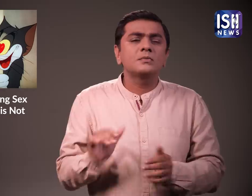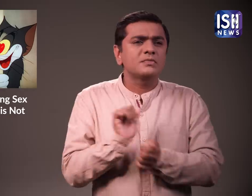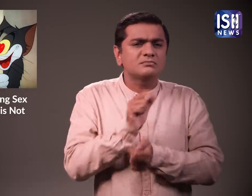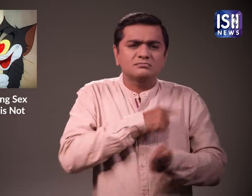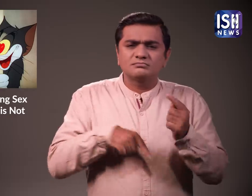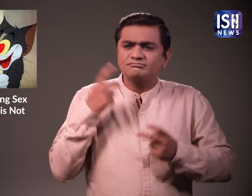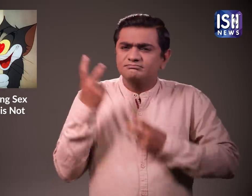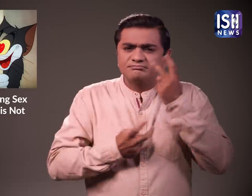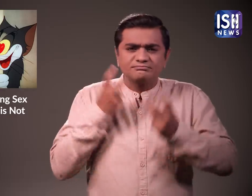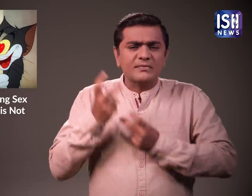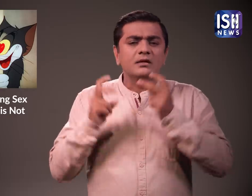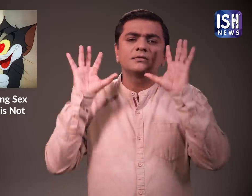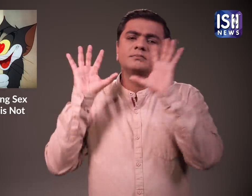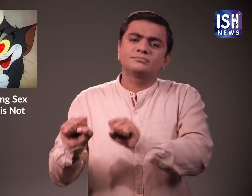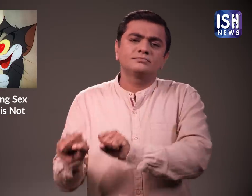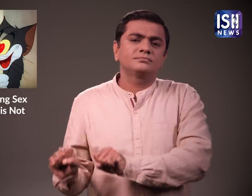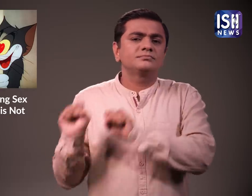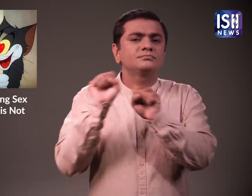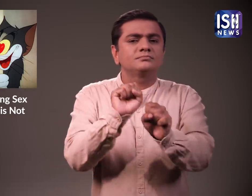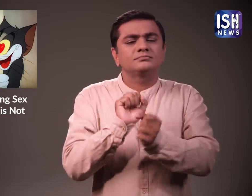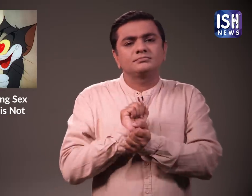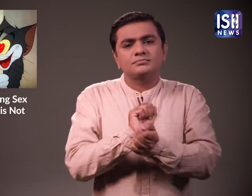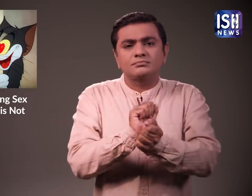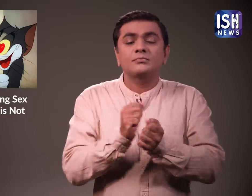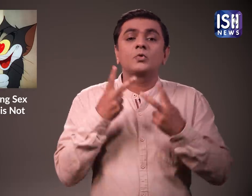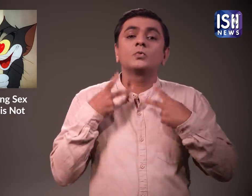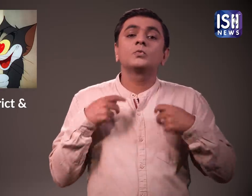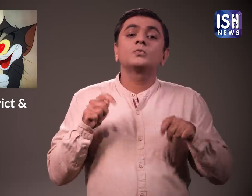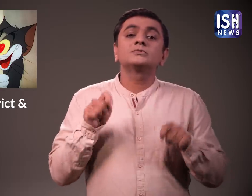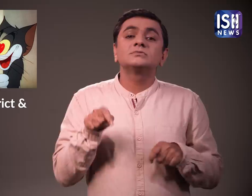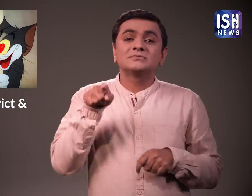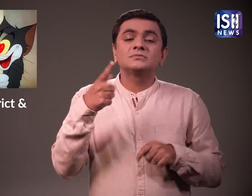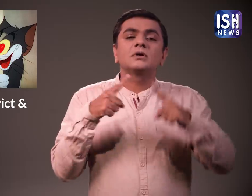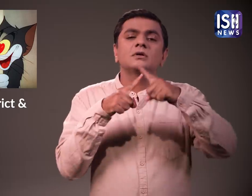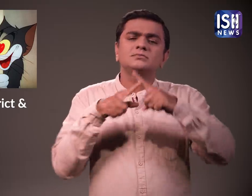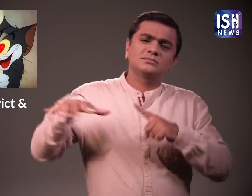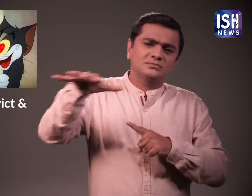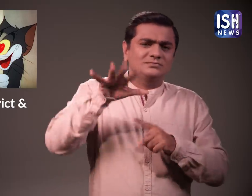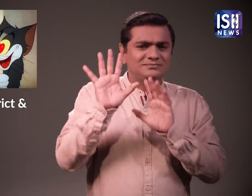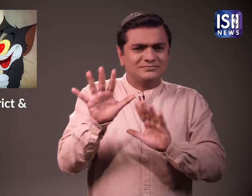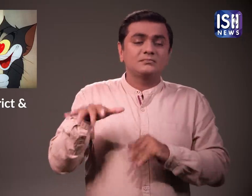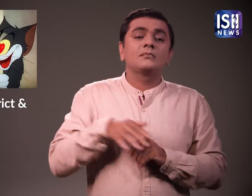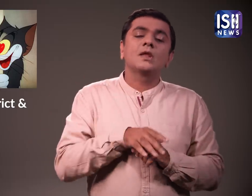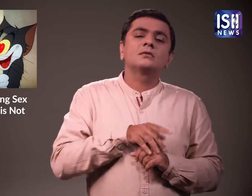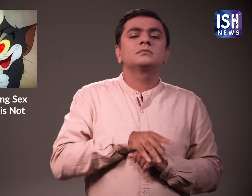पुलिस उसकी तलाश कर रही थी और आखिरकार उसे गिरफतार कर लिया गया तुमकुरो जिला और सत्रा अदालत ने उसे